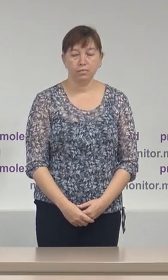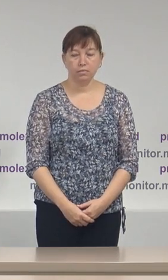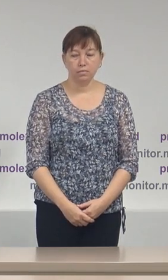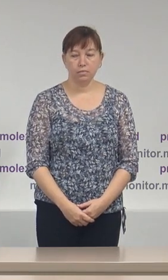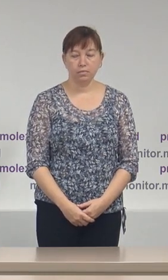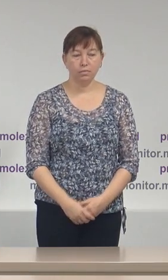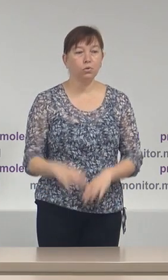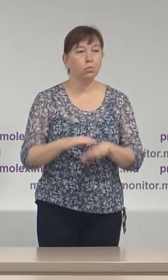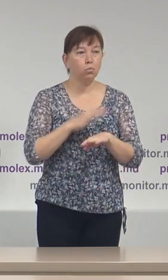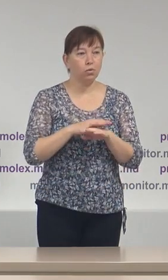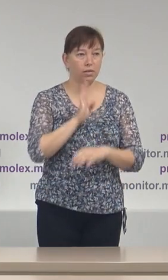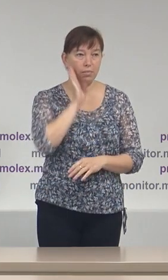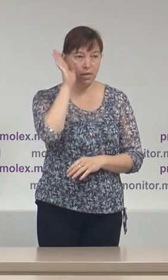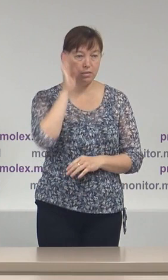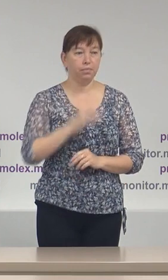Buna dimineața!